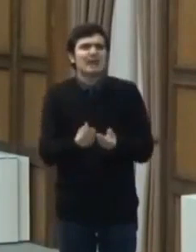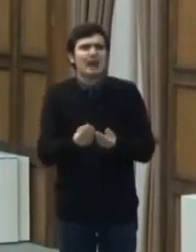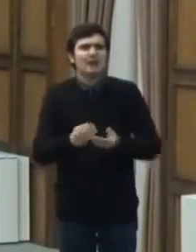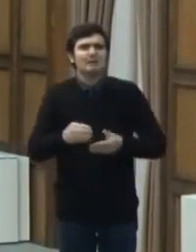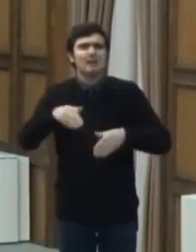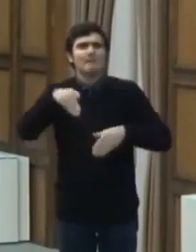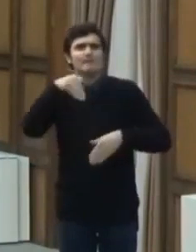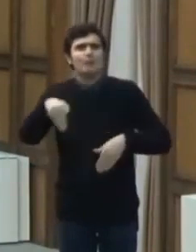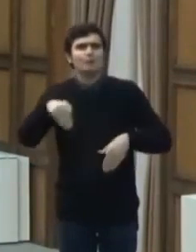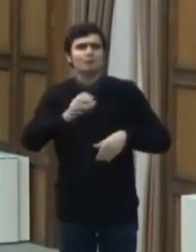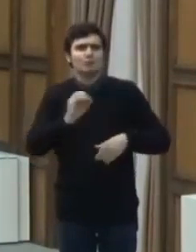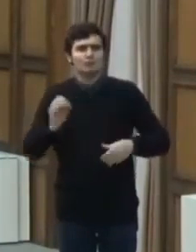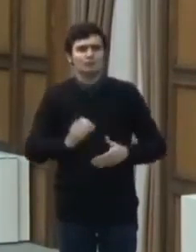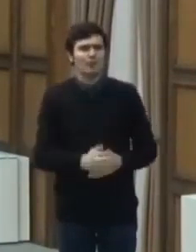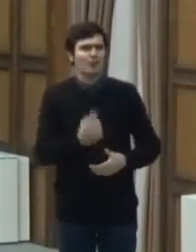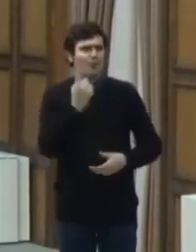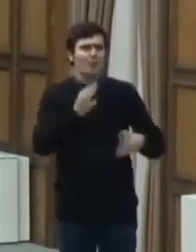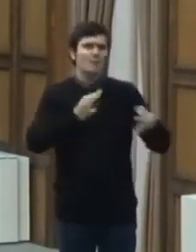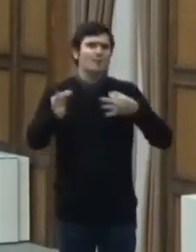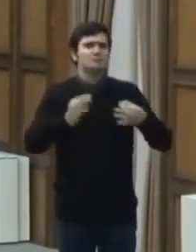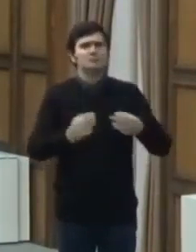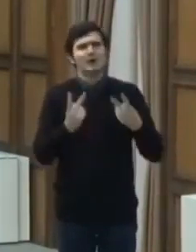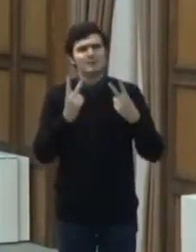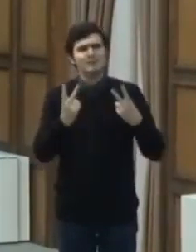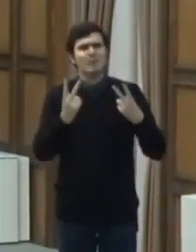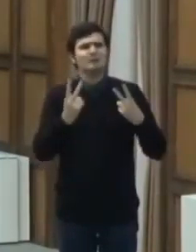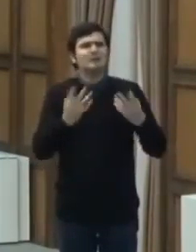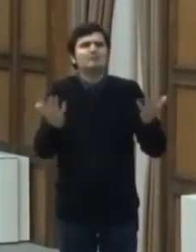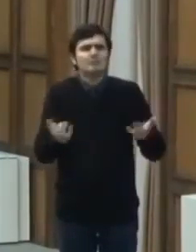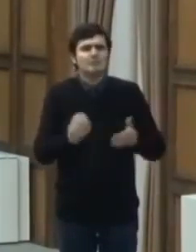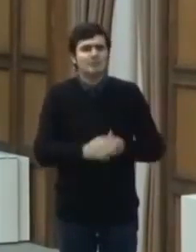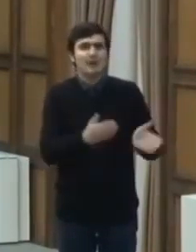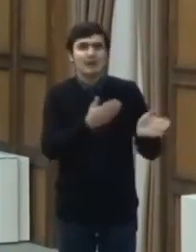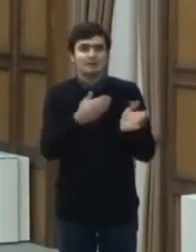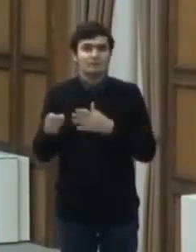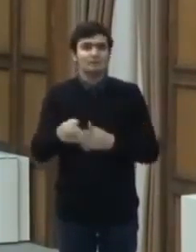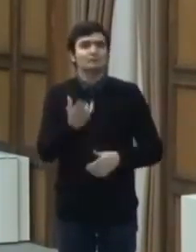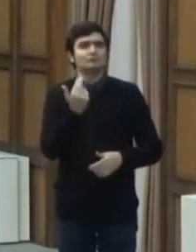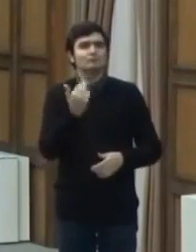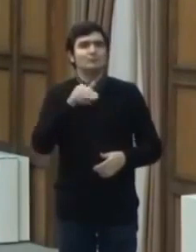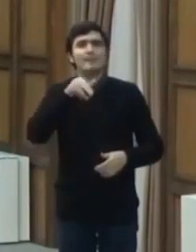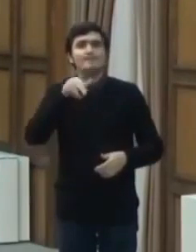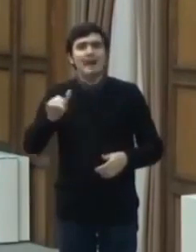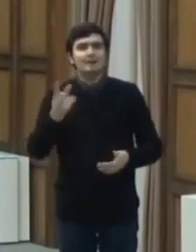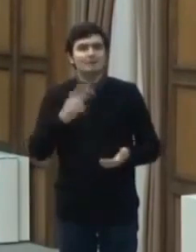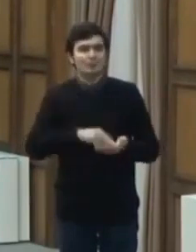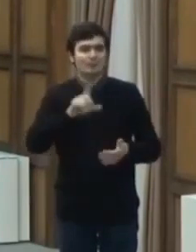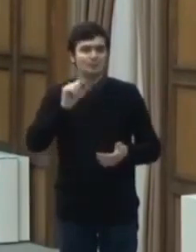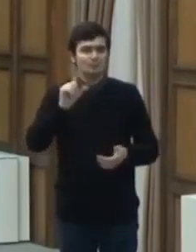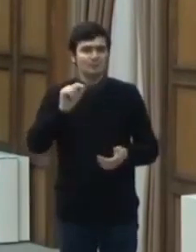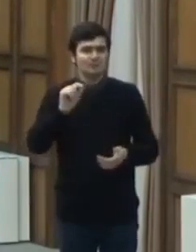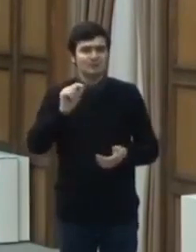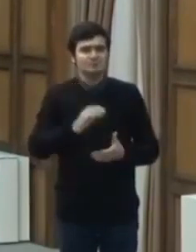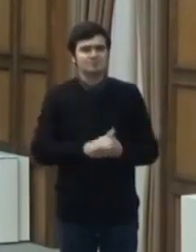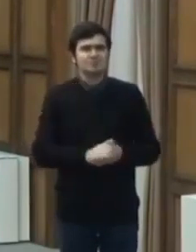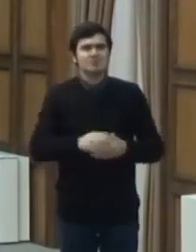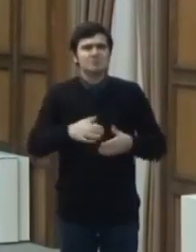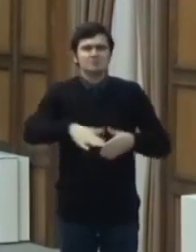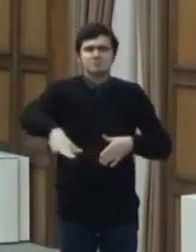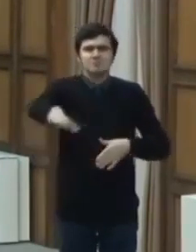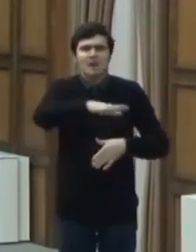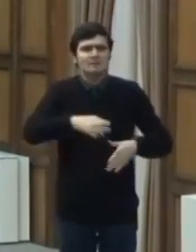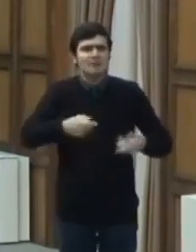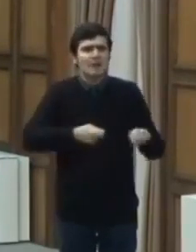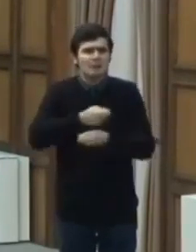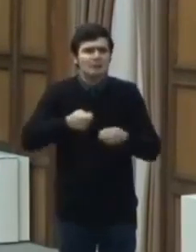Deci, o măsură importantă este că, începând cu 15 mai 2020, în spațiile comerciale, mijloacele